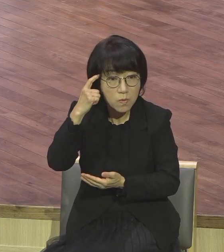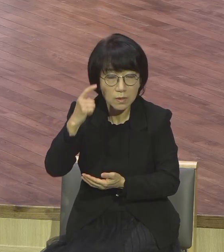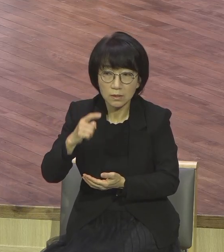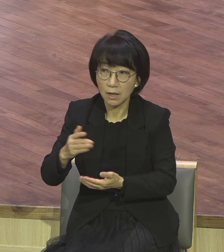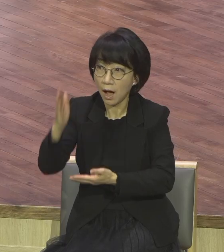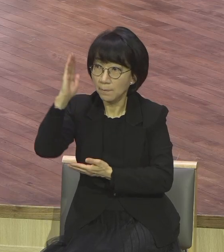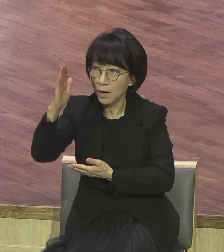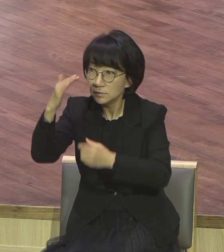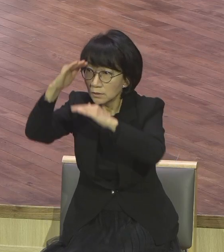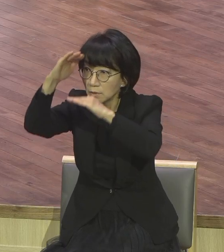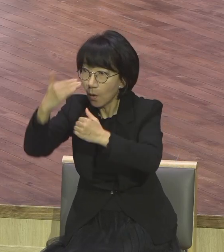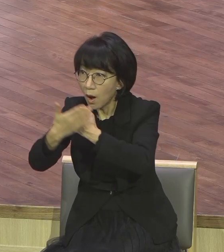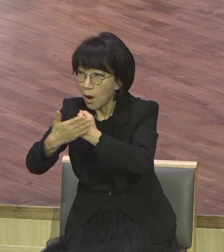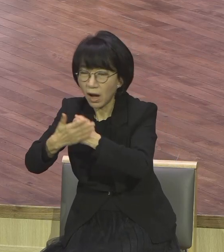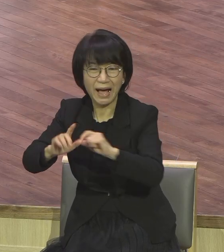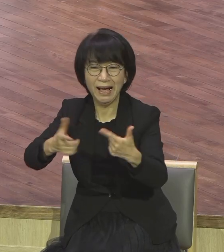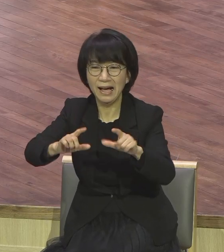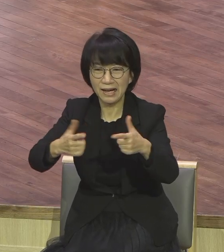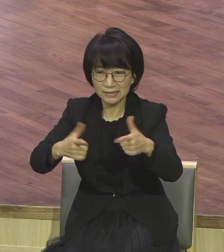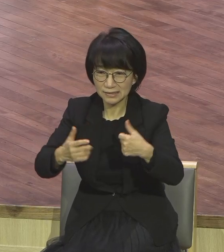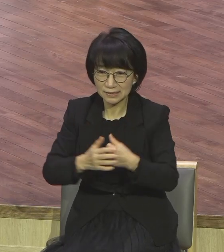아니에요 메시지에 충격받으면 구원 받게